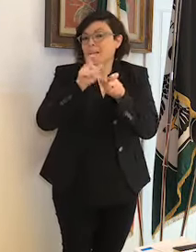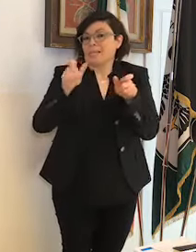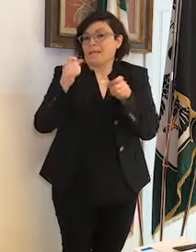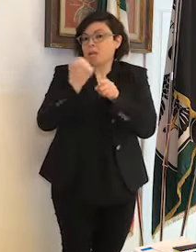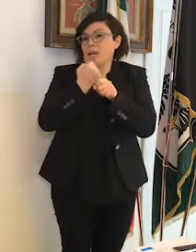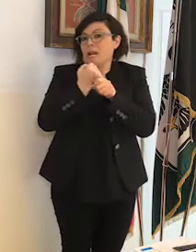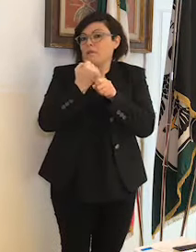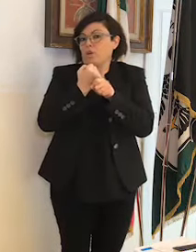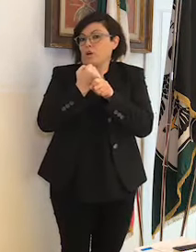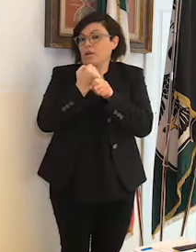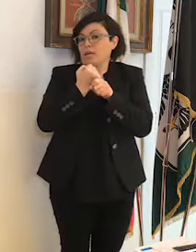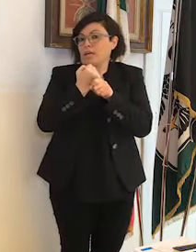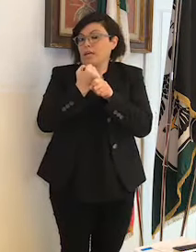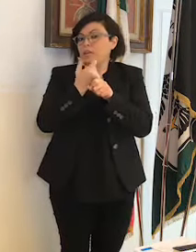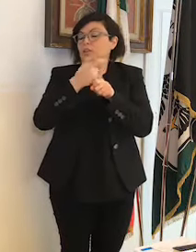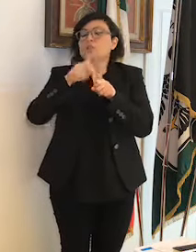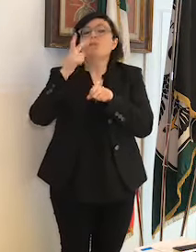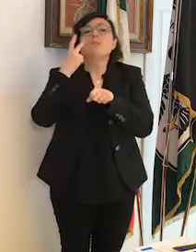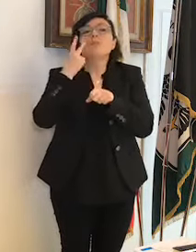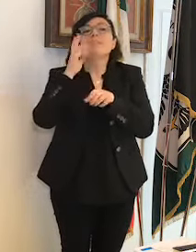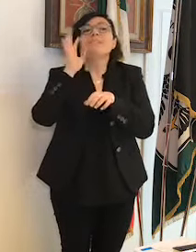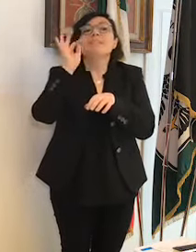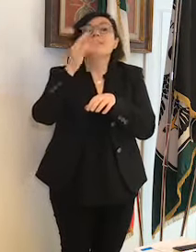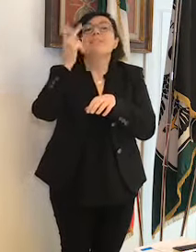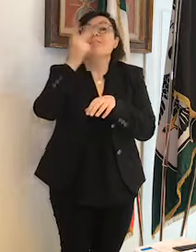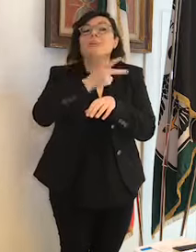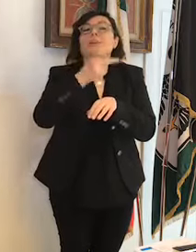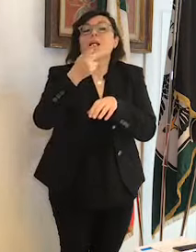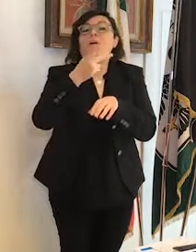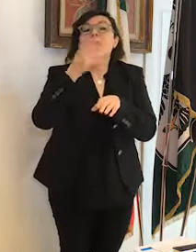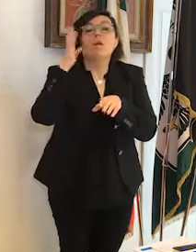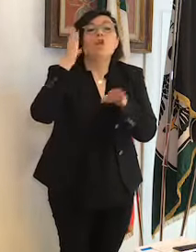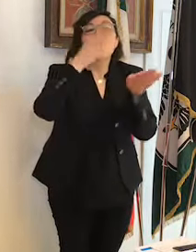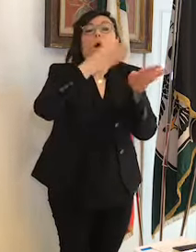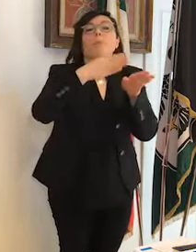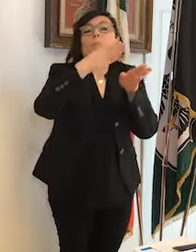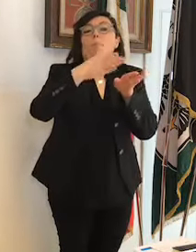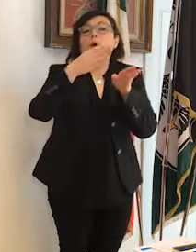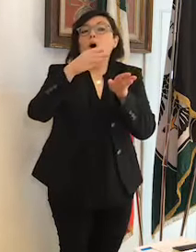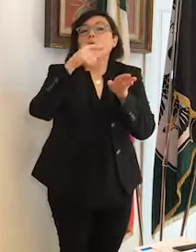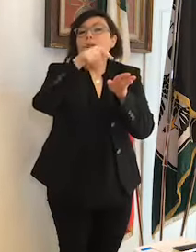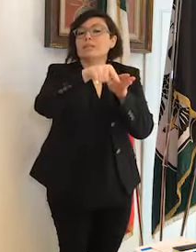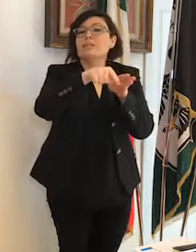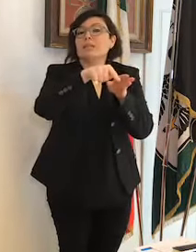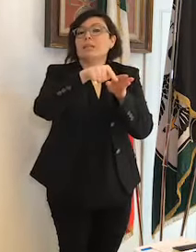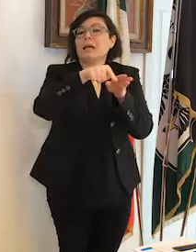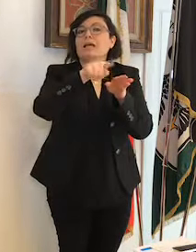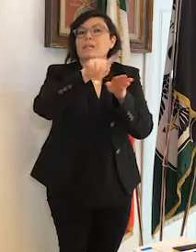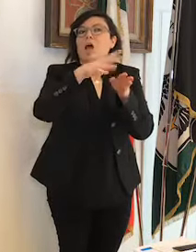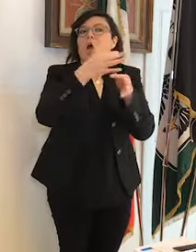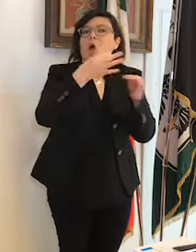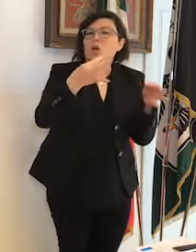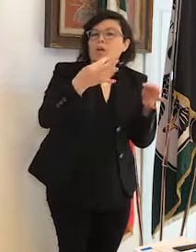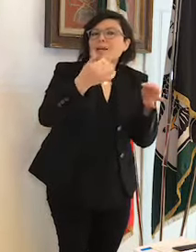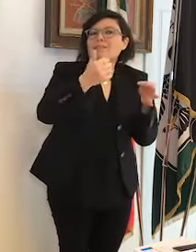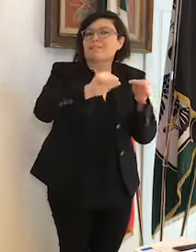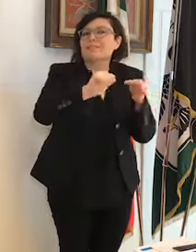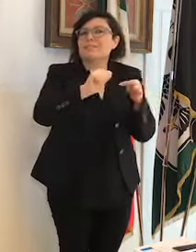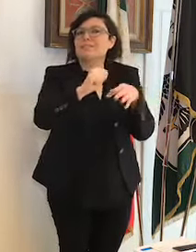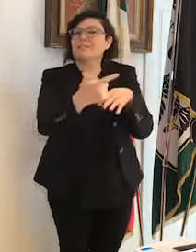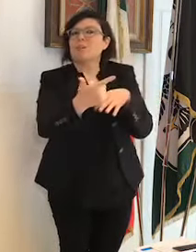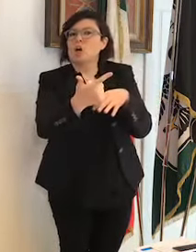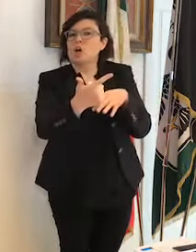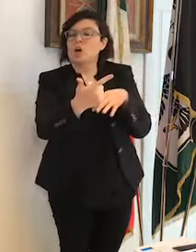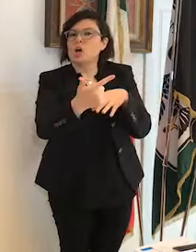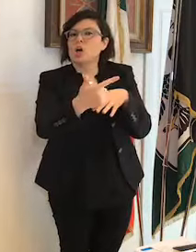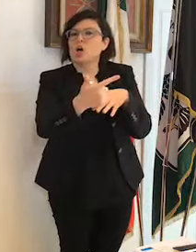verificare se effettivamente l'occupazione di quei posti letto sia corretta o meno.